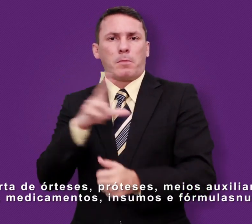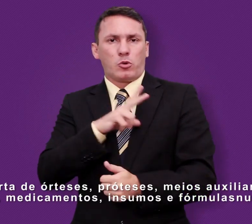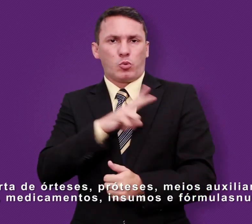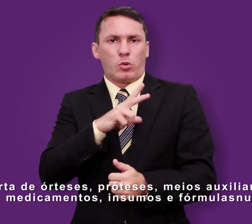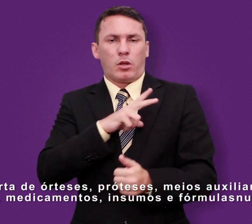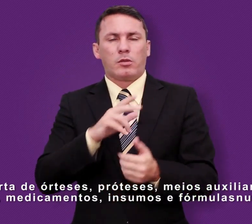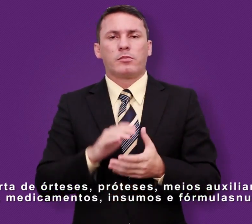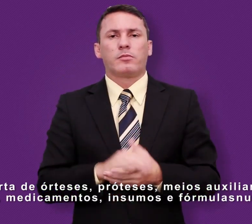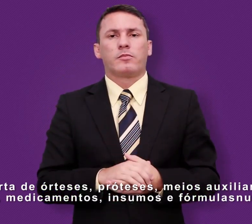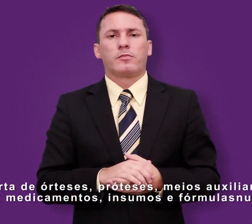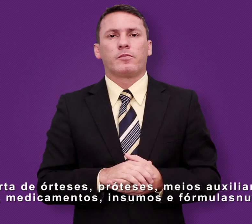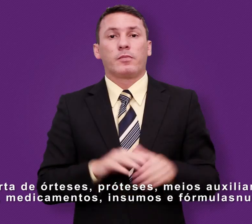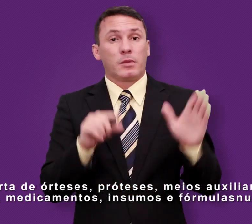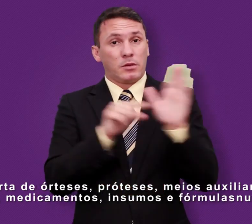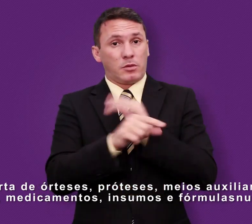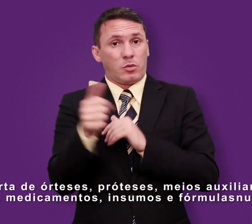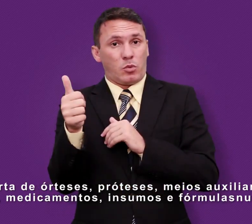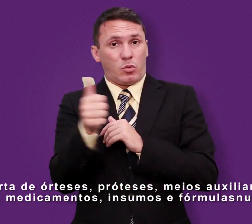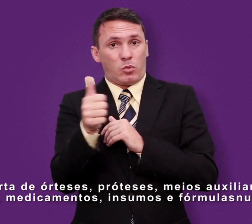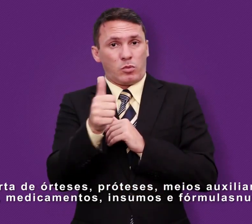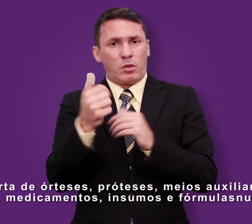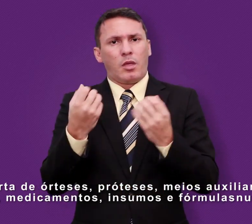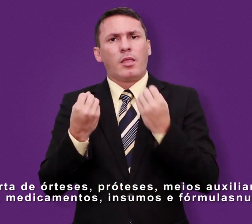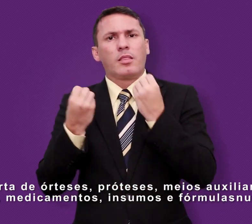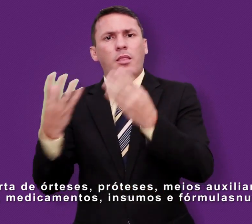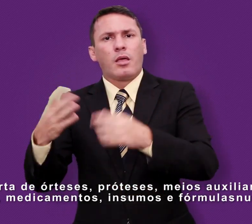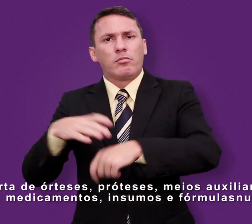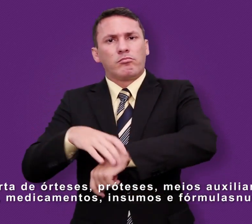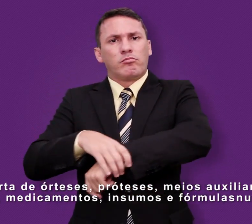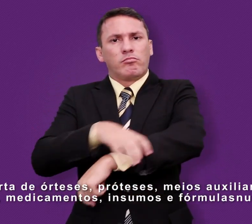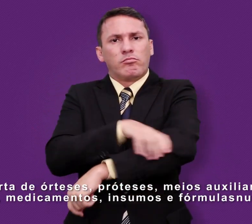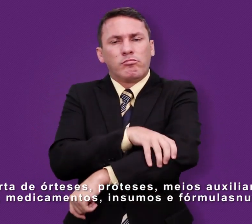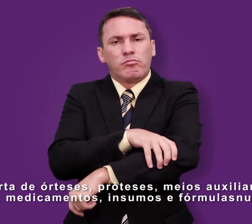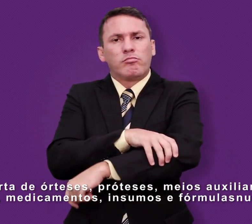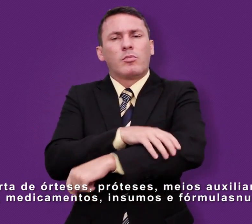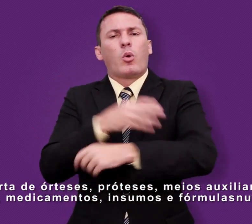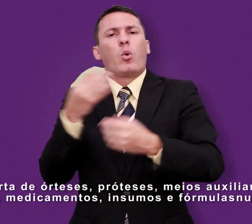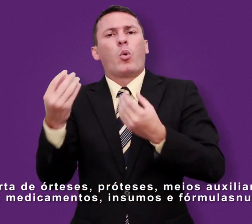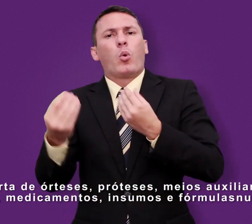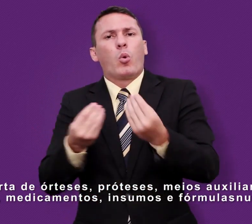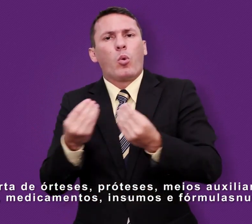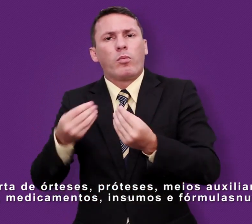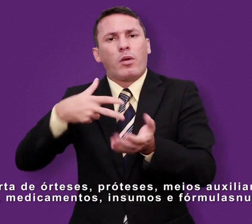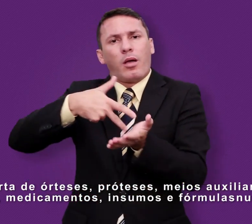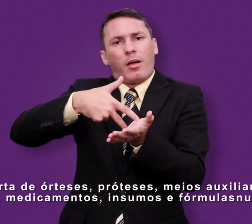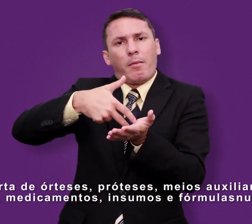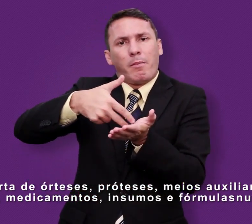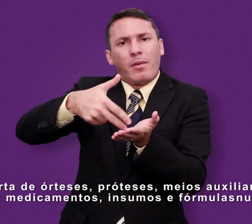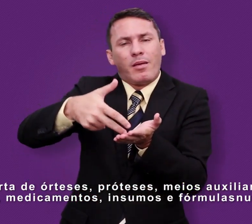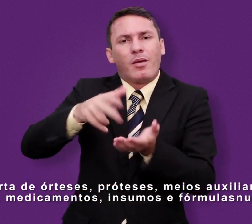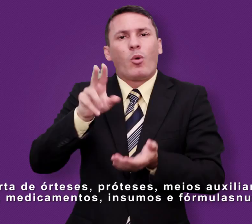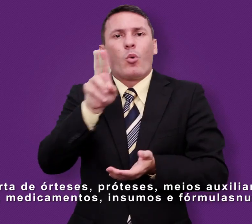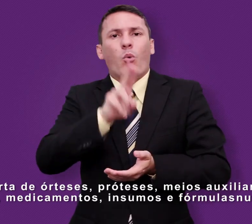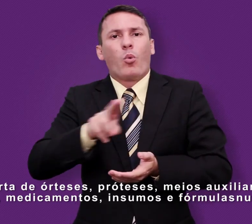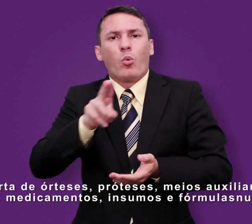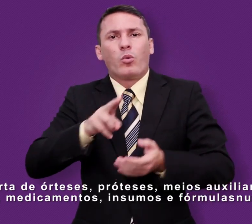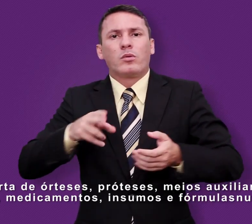Inciso 11. Oferta de órteses, próteses, meios auxiliares de locomoção, medicamentos,